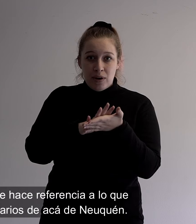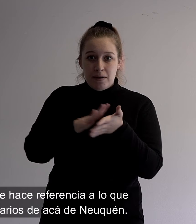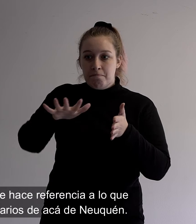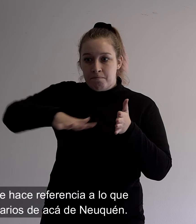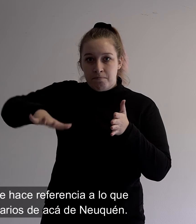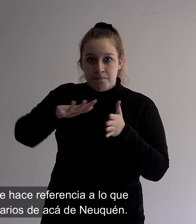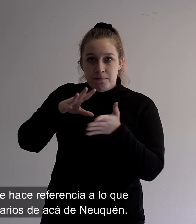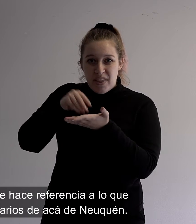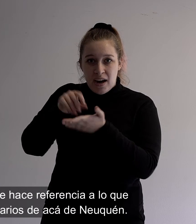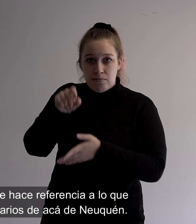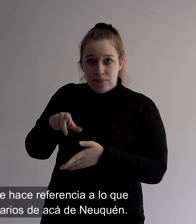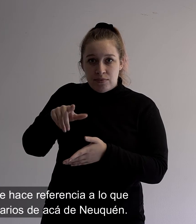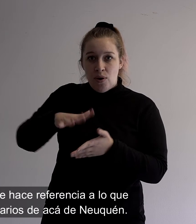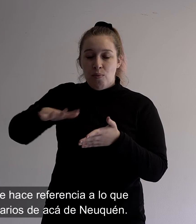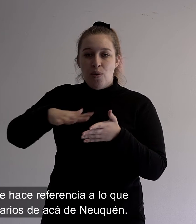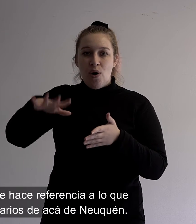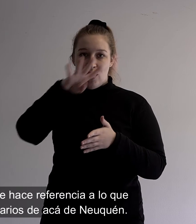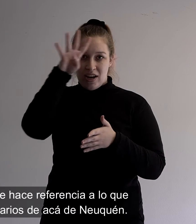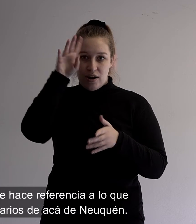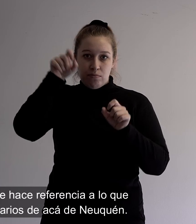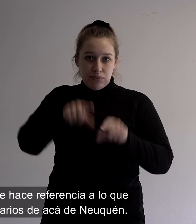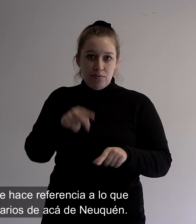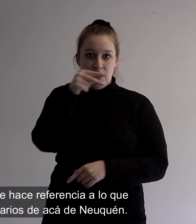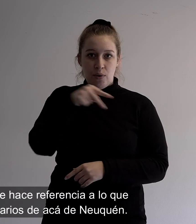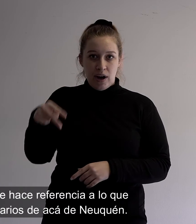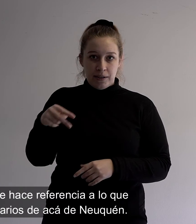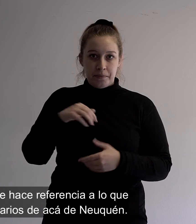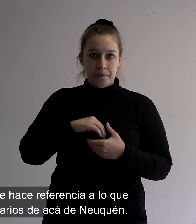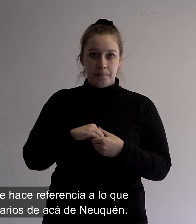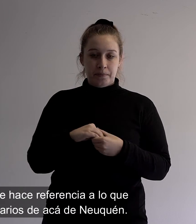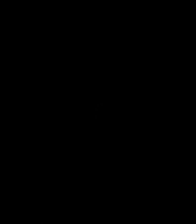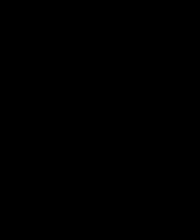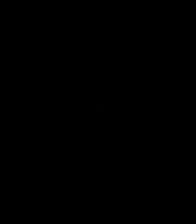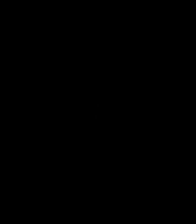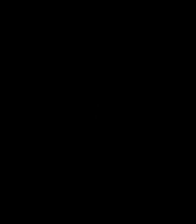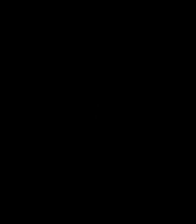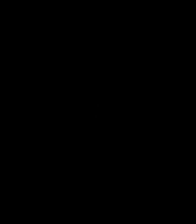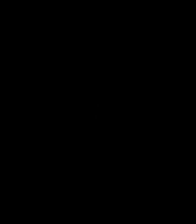referencia a lo que son las tierras y los pueblos originarios de acá de Neuquén.